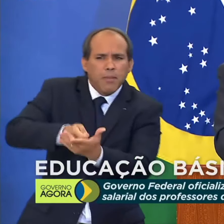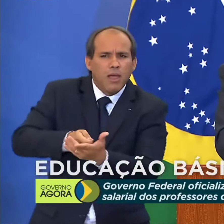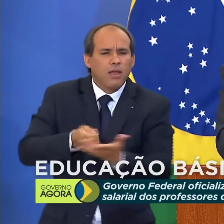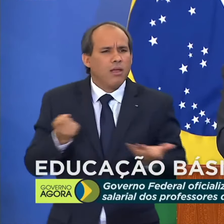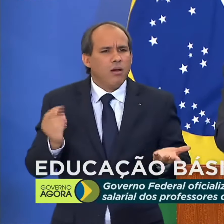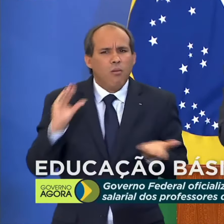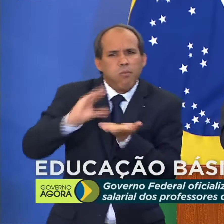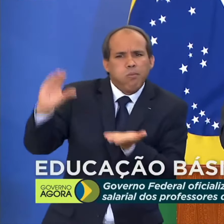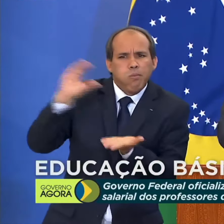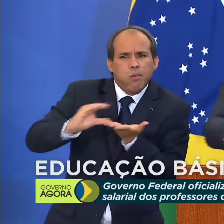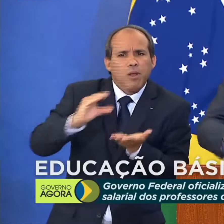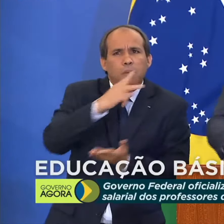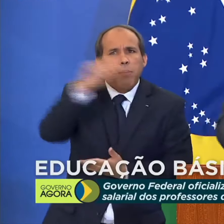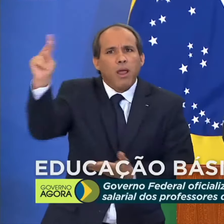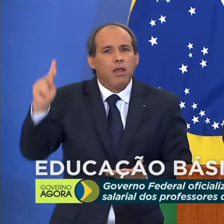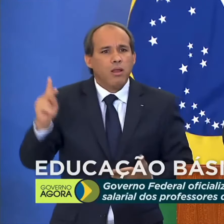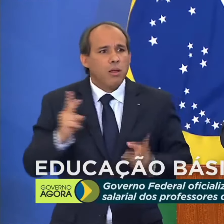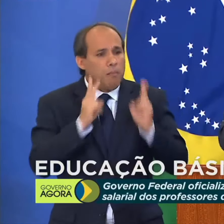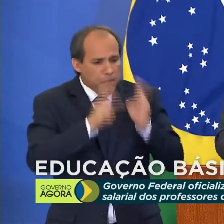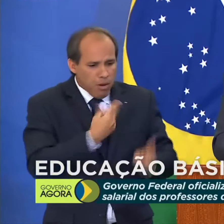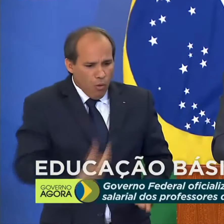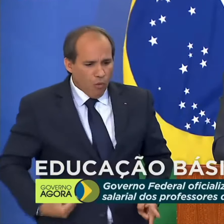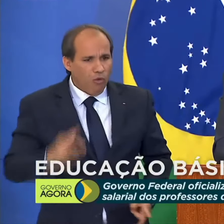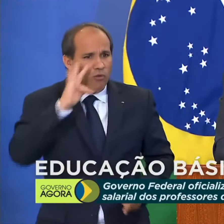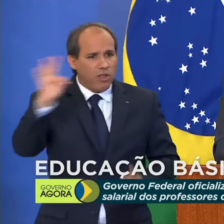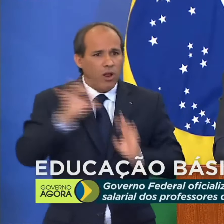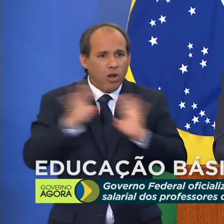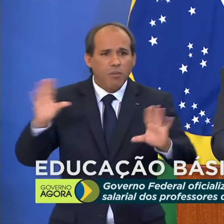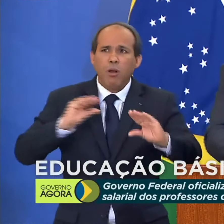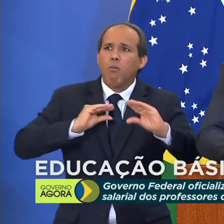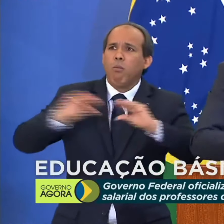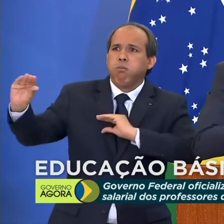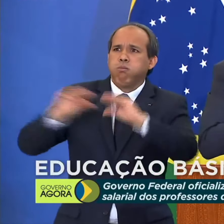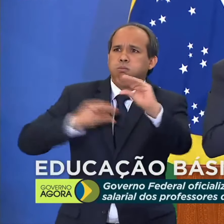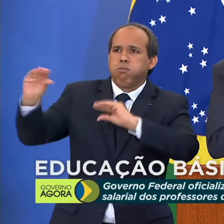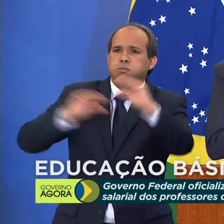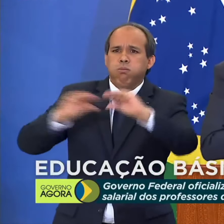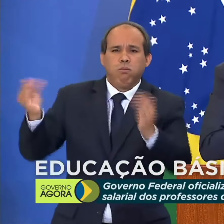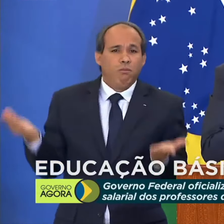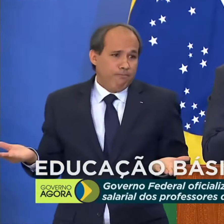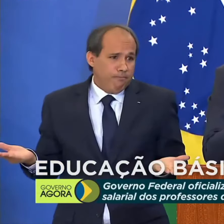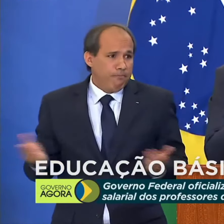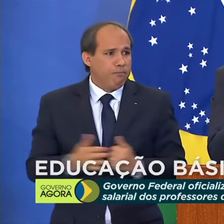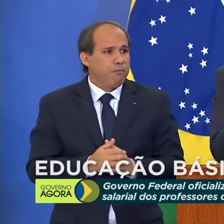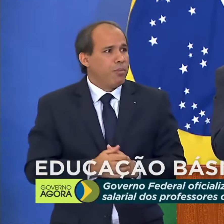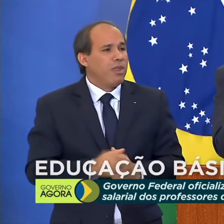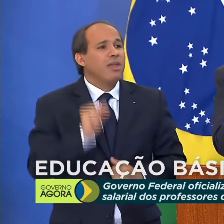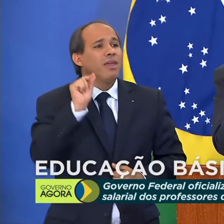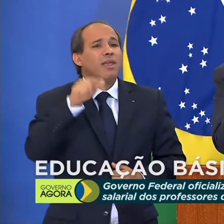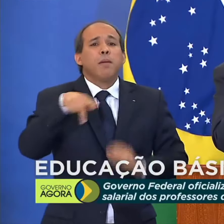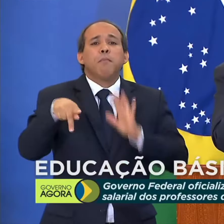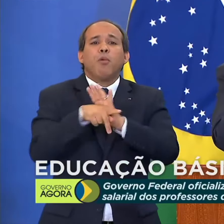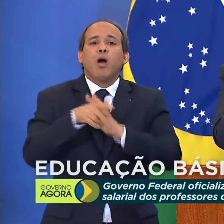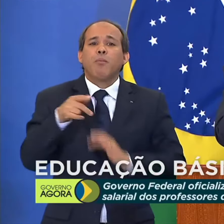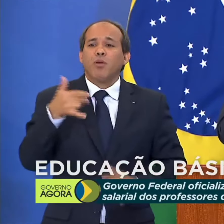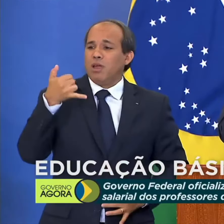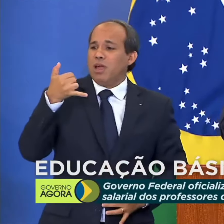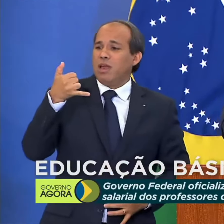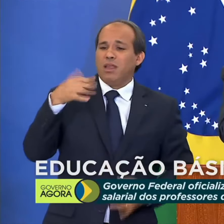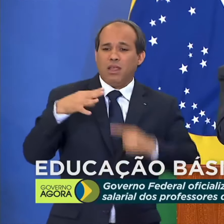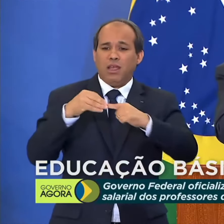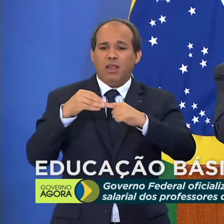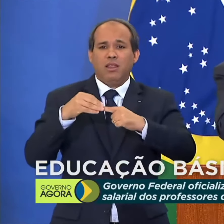para eles? Somos nós, o governo federal e a quem pertence a caneta BIC,